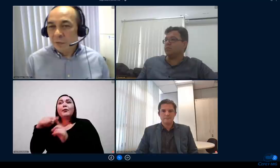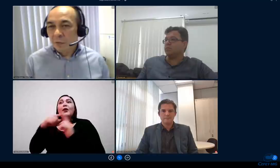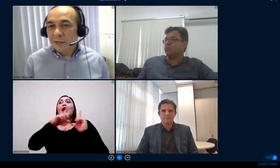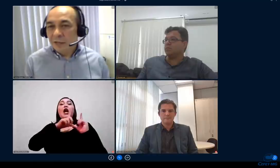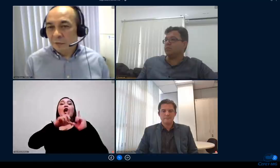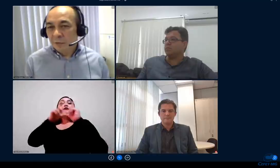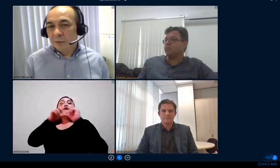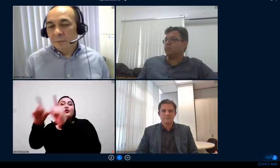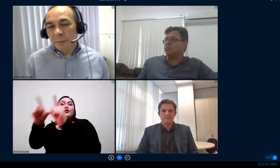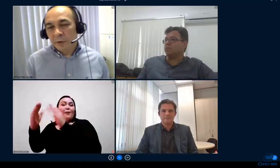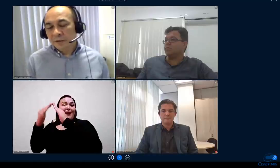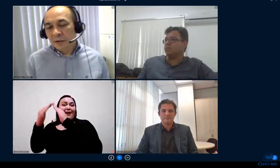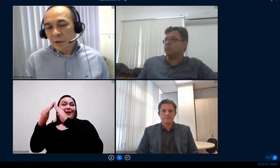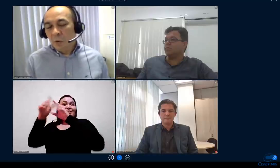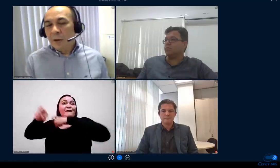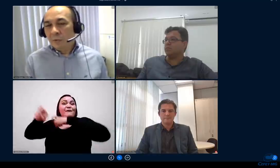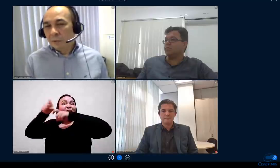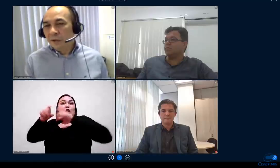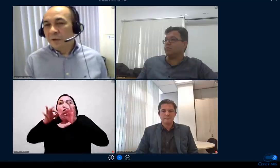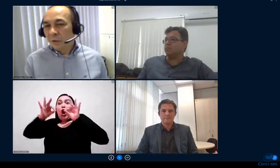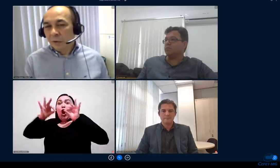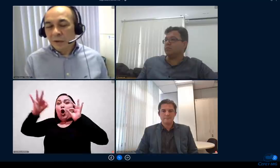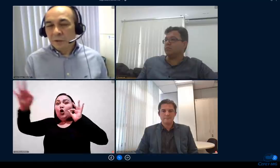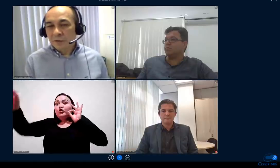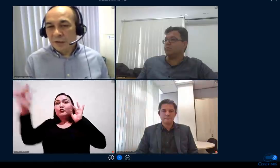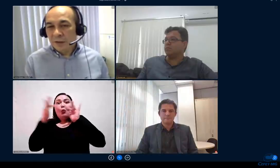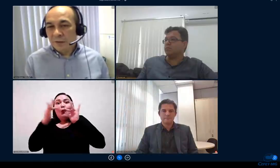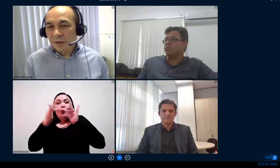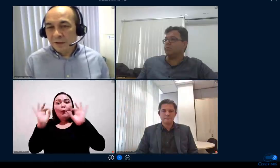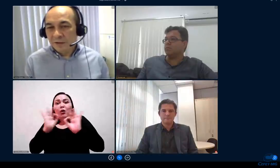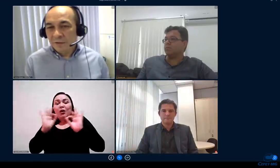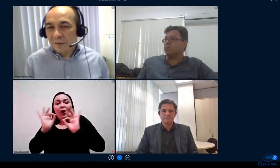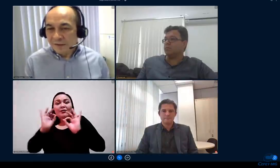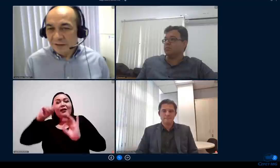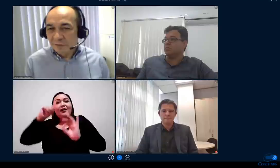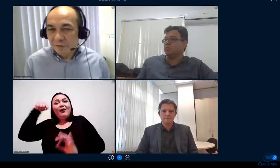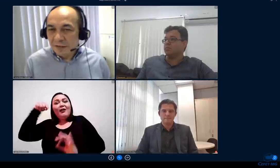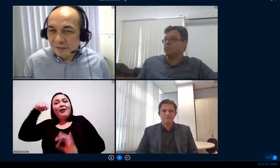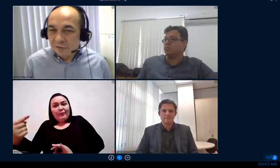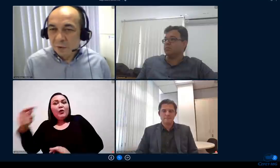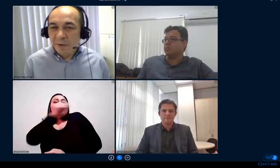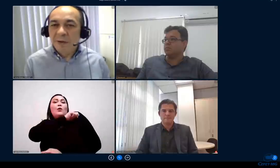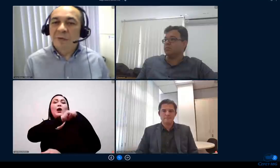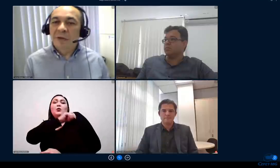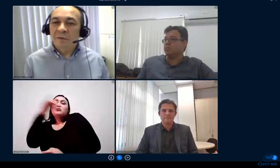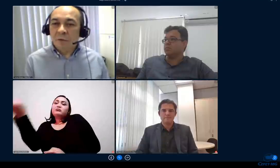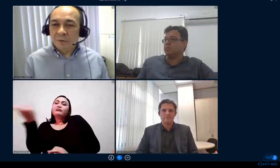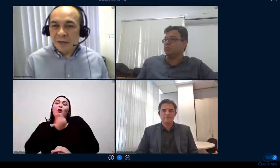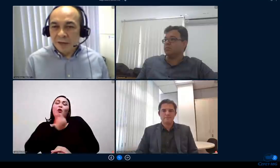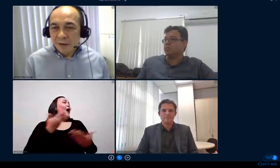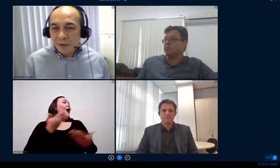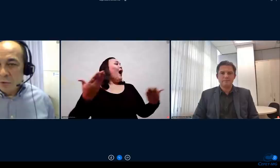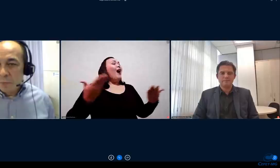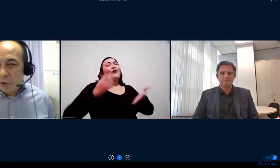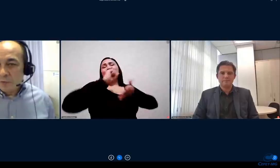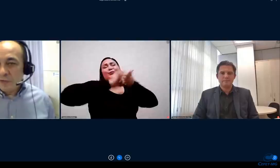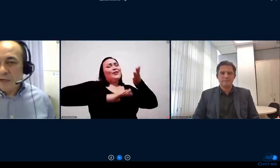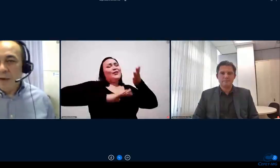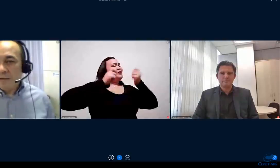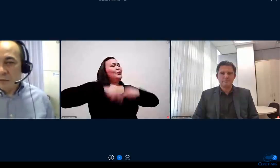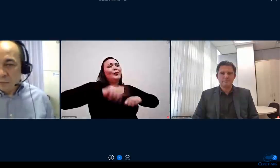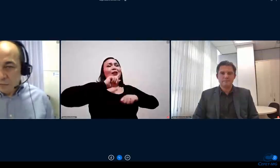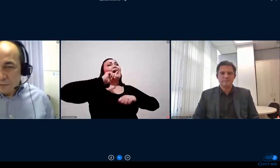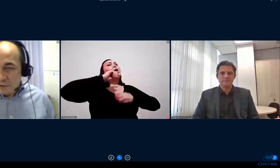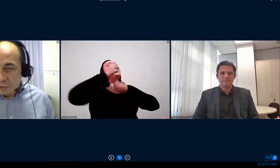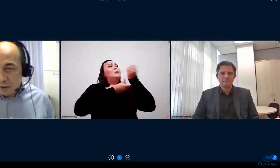não conseguiu contato nenhum depois o aluno ele falou que não tinha interesse de fazer atividades nesse momento que ia voltar no próximo